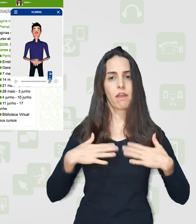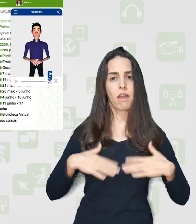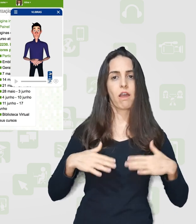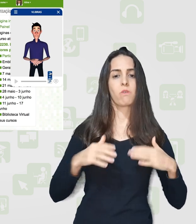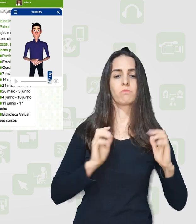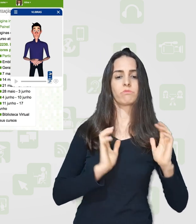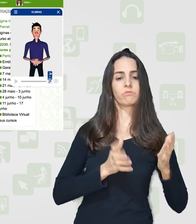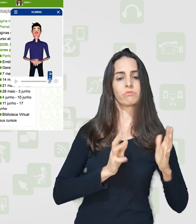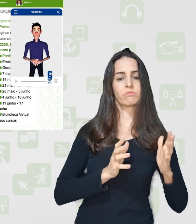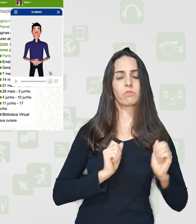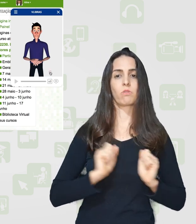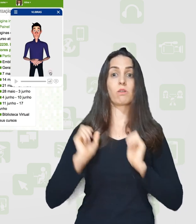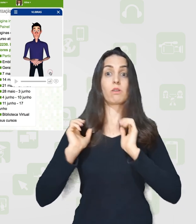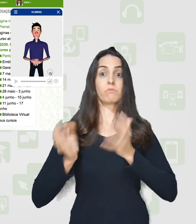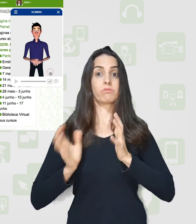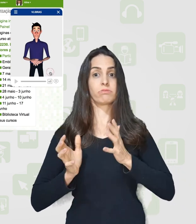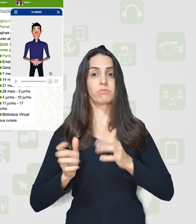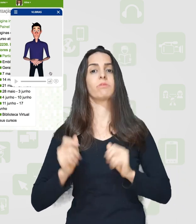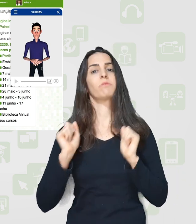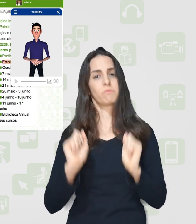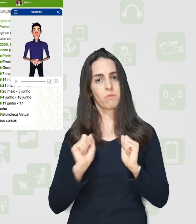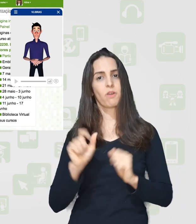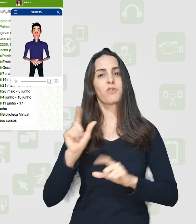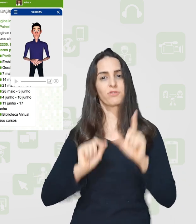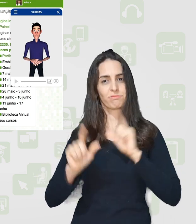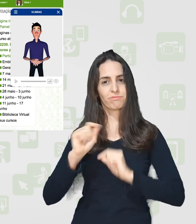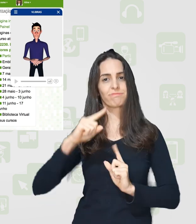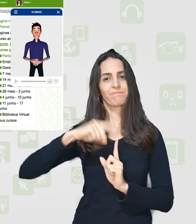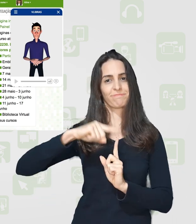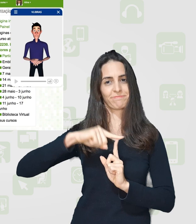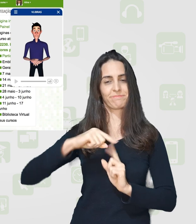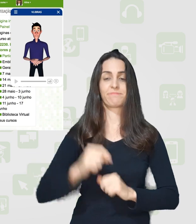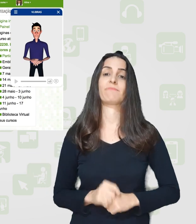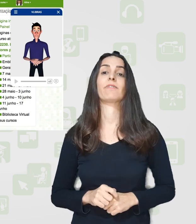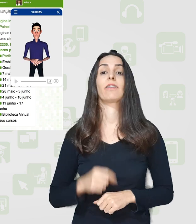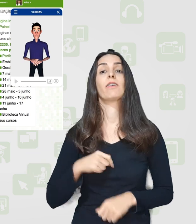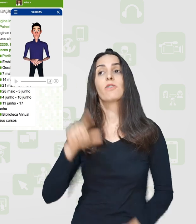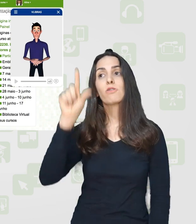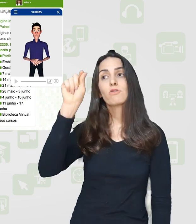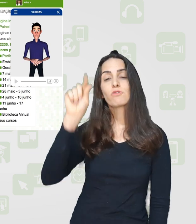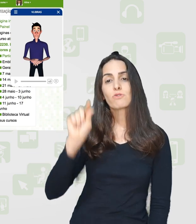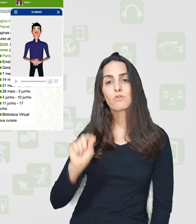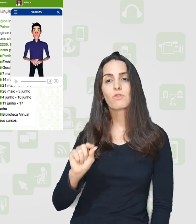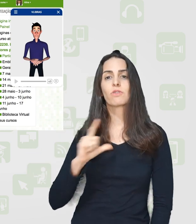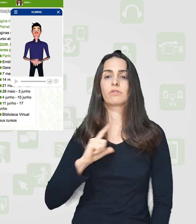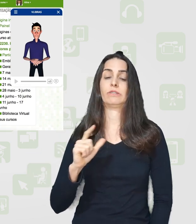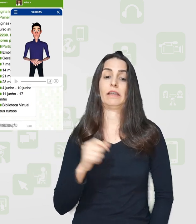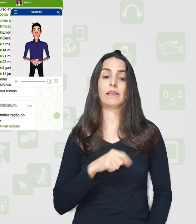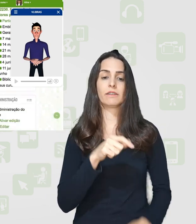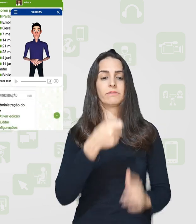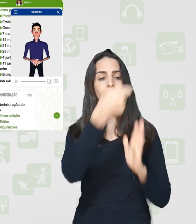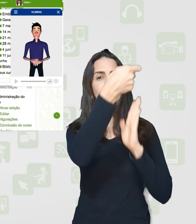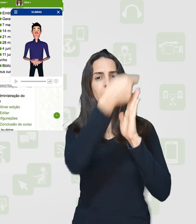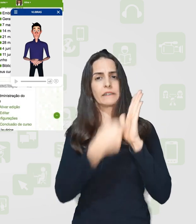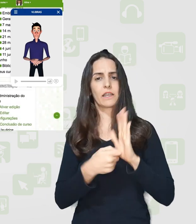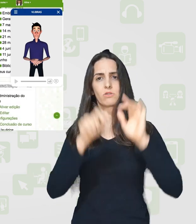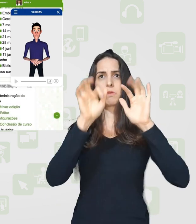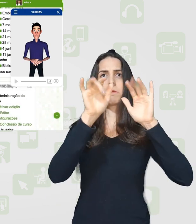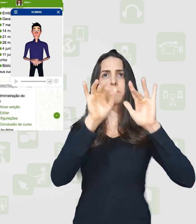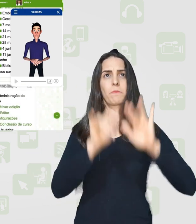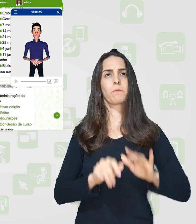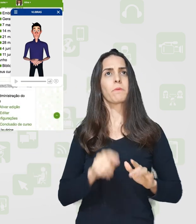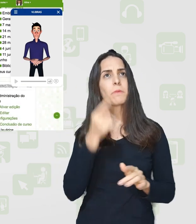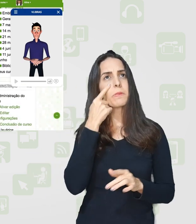a velocidade mais rápida, por exemplo. E feito isso eu preciso selecionar o